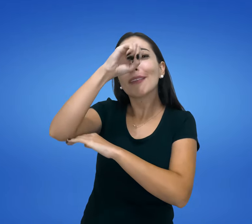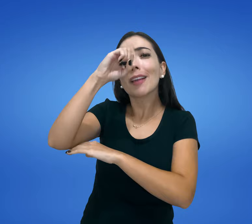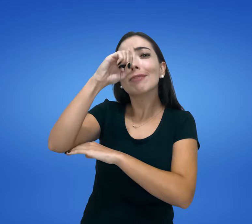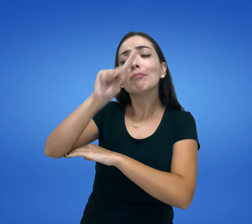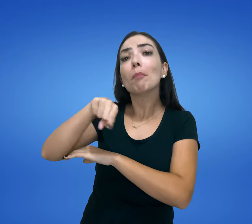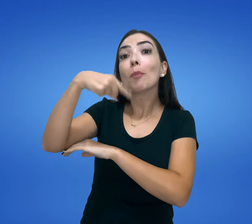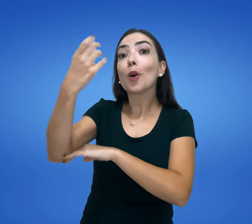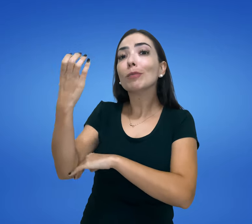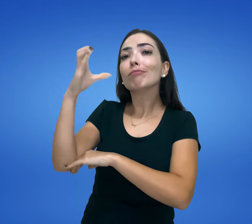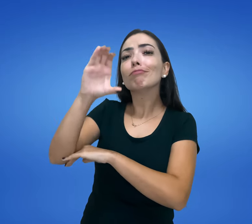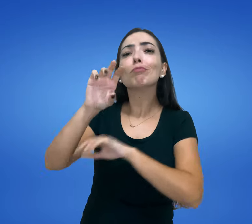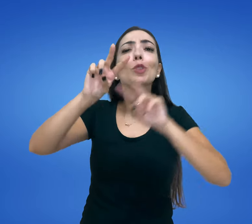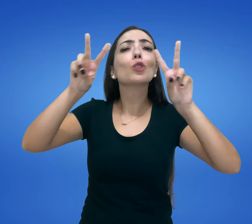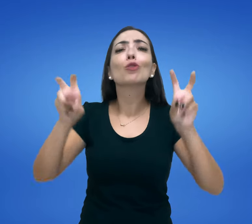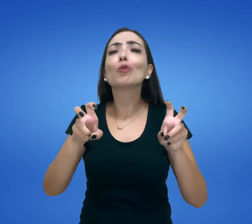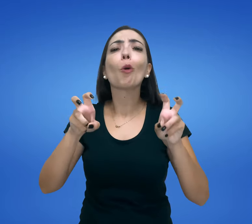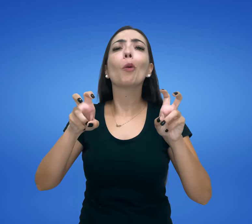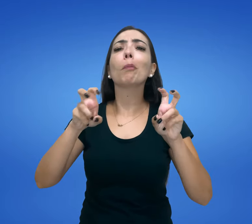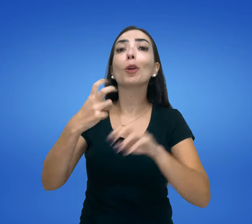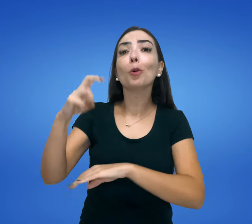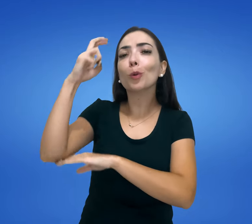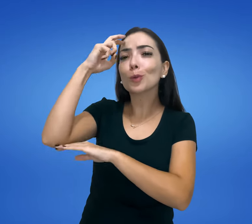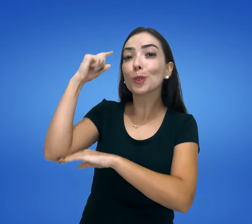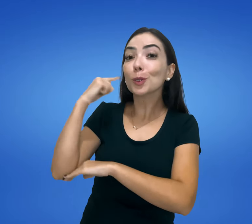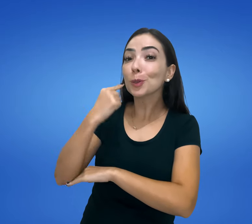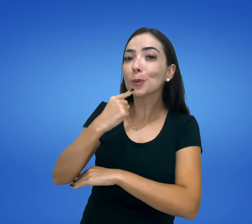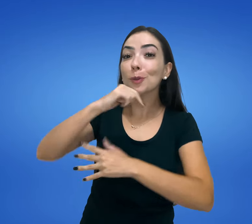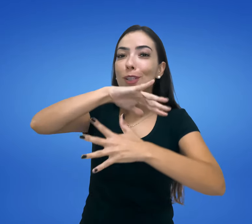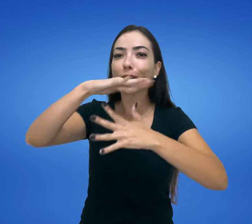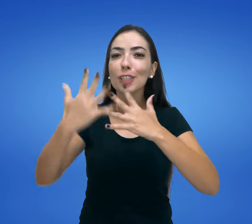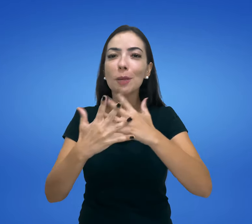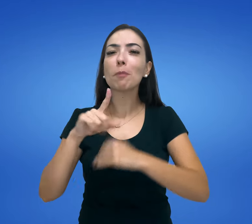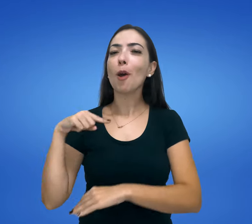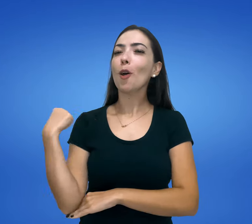cultura surda e a Libras para as próximas postagens.